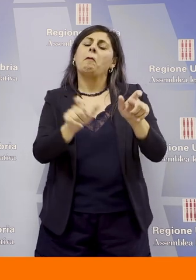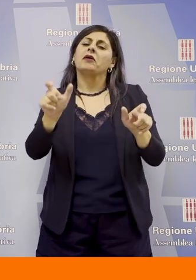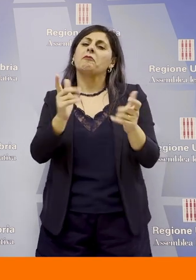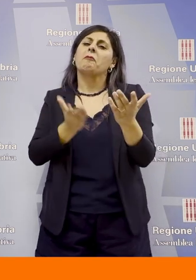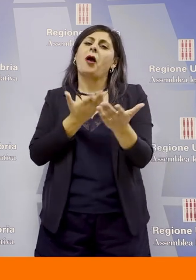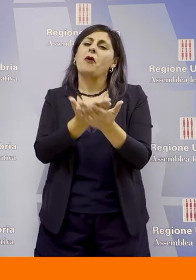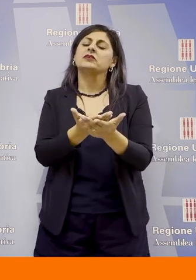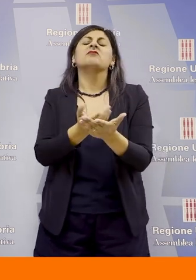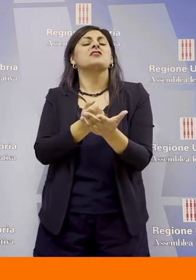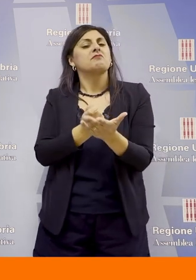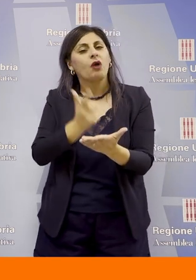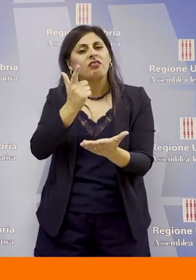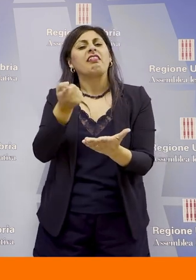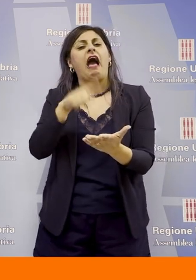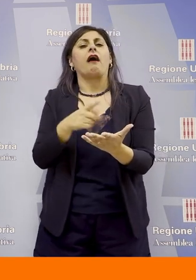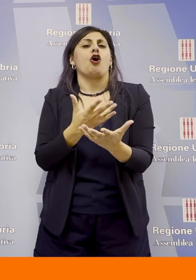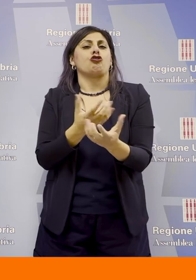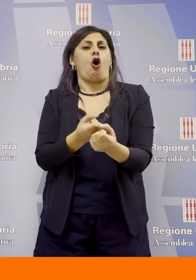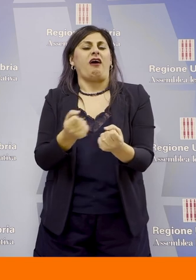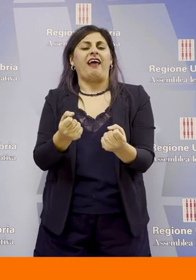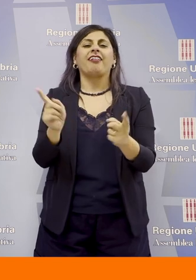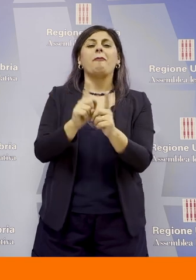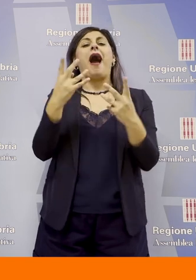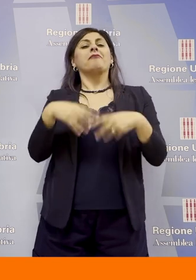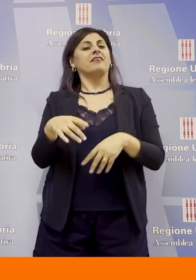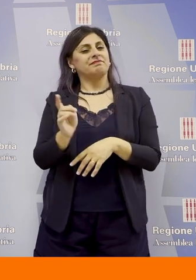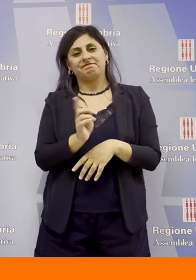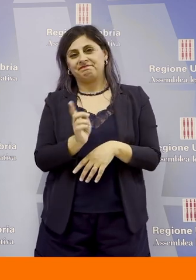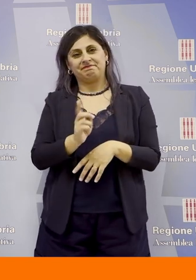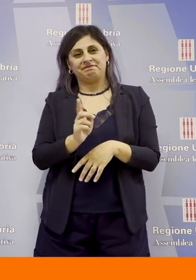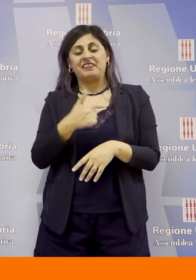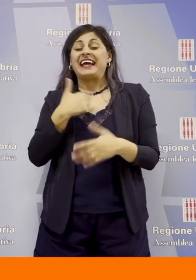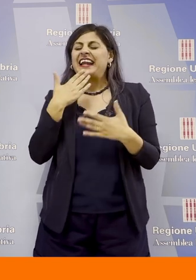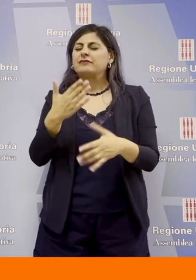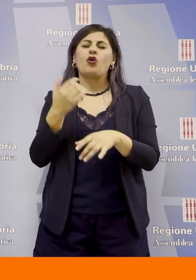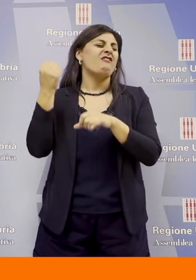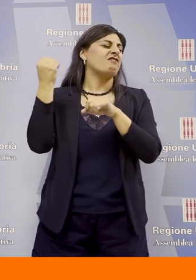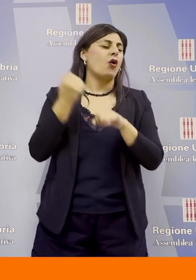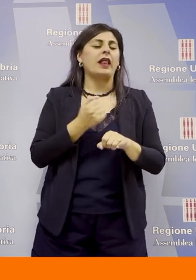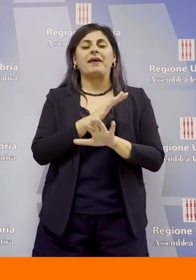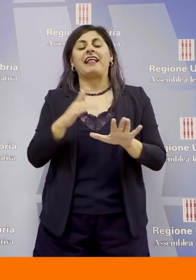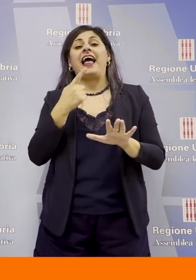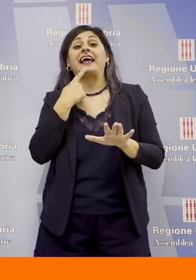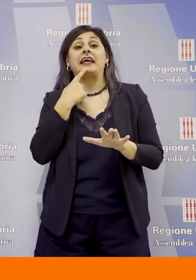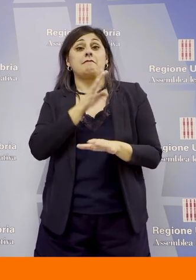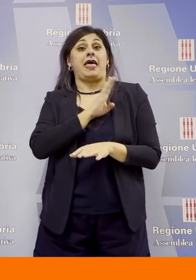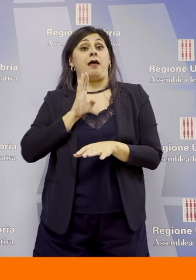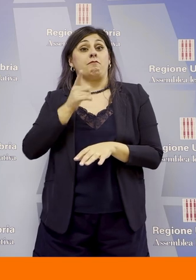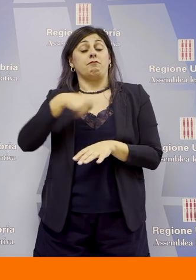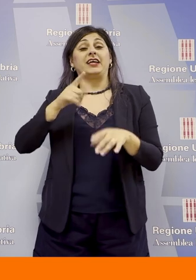importante, ma anche concreta. E non era scontata la cosa. Un ringraziamento fondamentale ovviamente va non solo ai membri della Commissione, ma